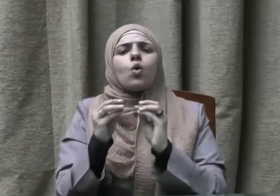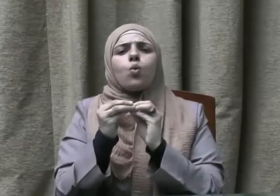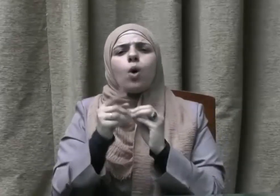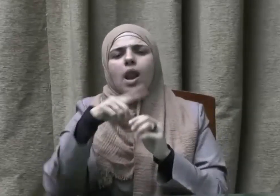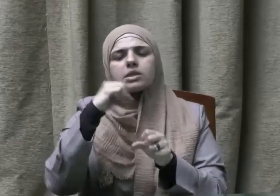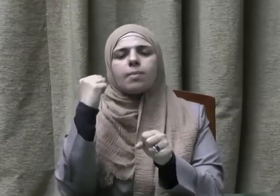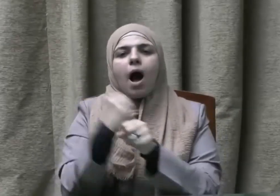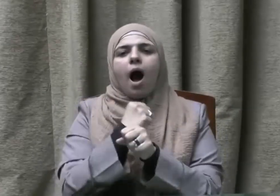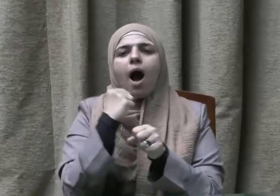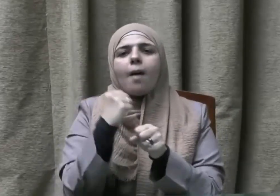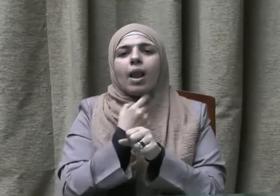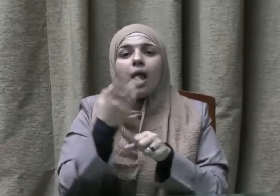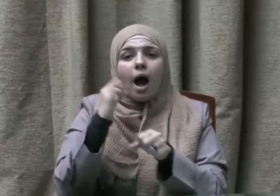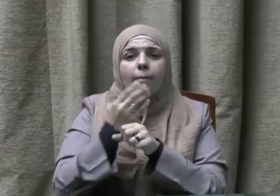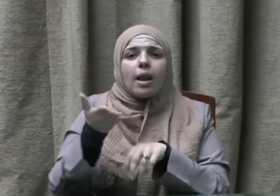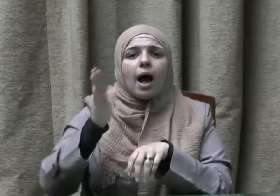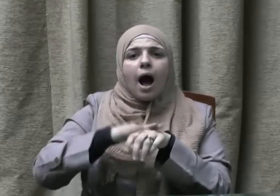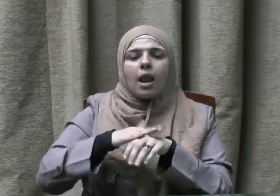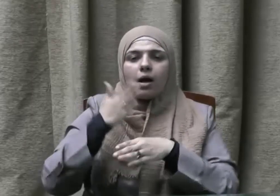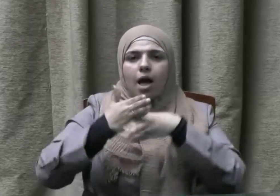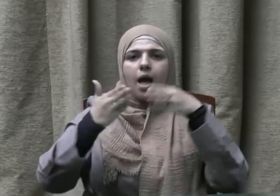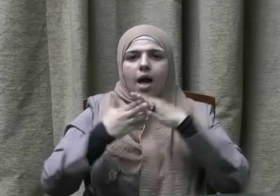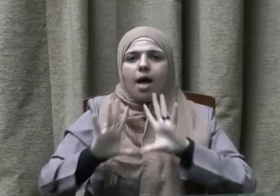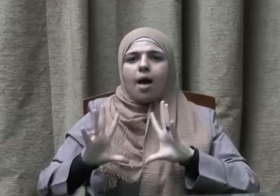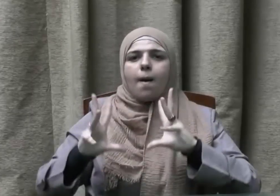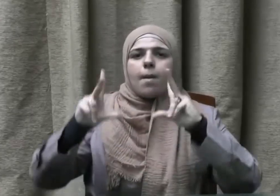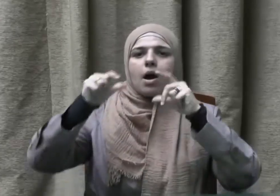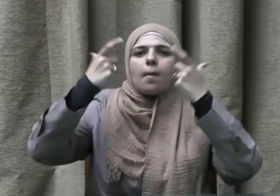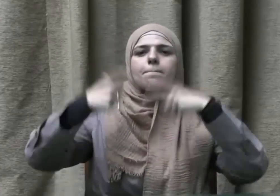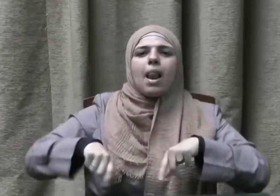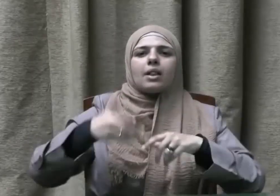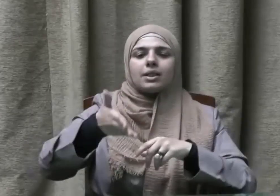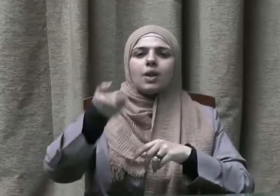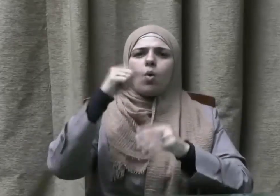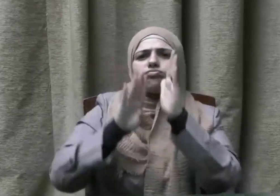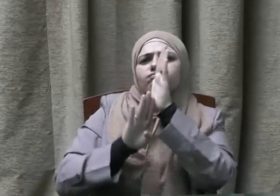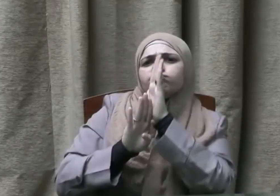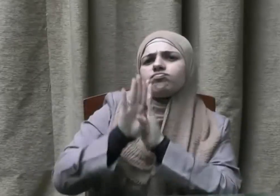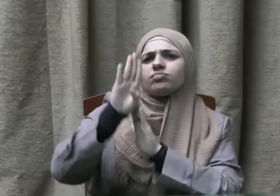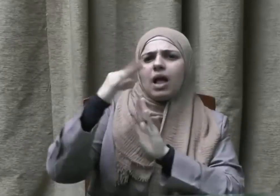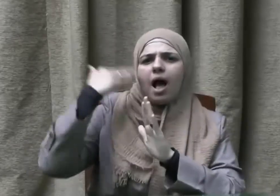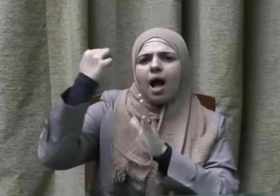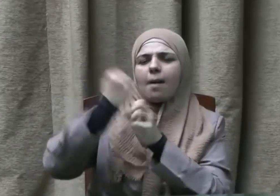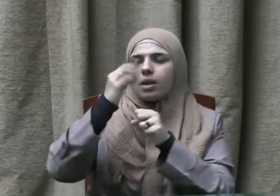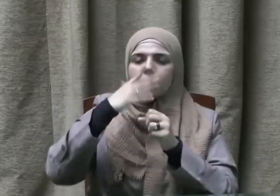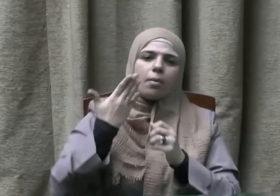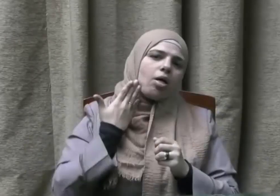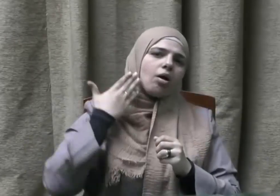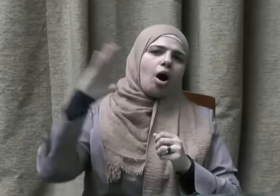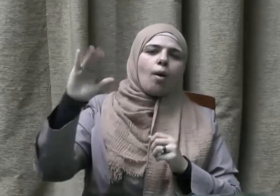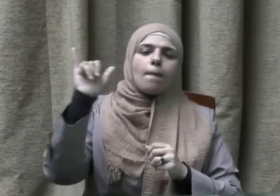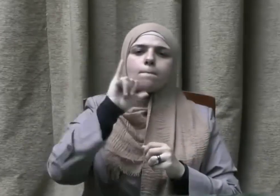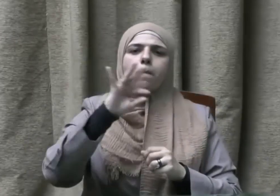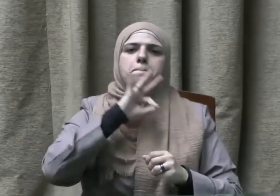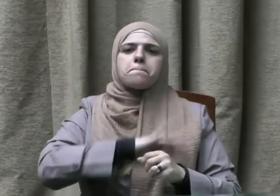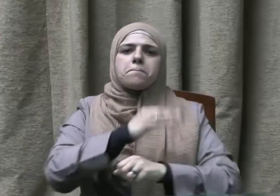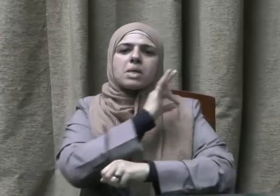إنهم مسؤولون ولنستشعر قول الحق سبحانه وتعالى يومئذ تعرضون لا تخفى منكم